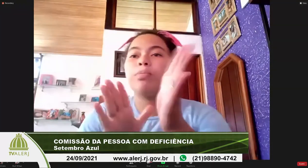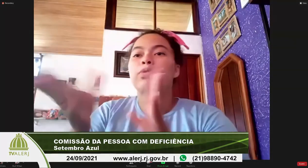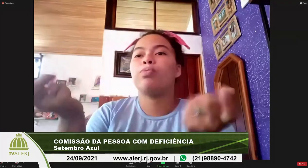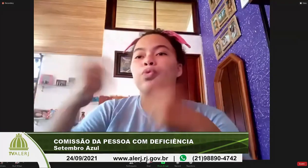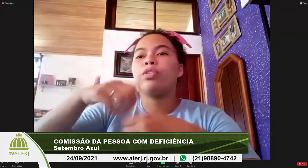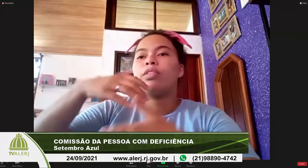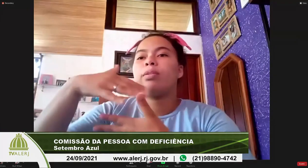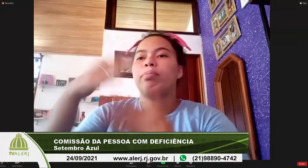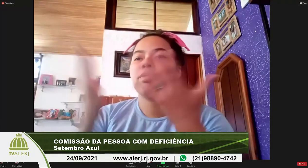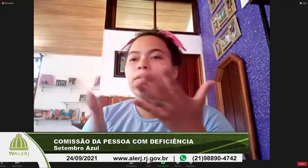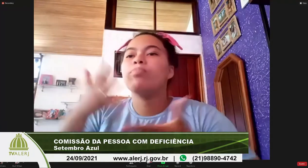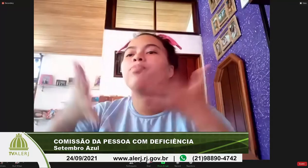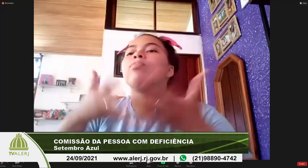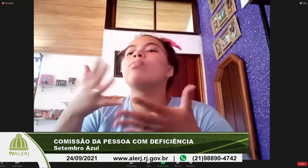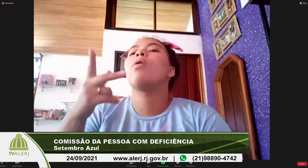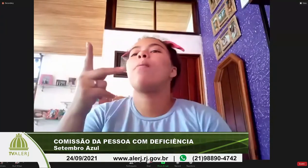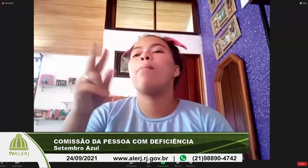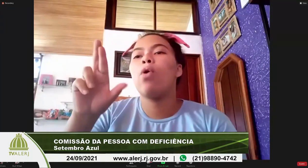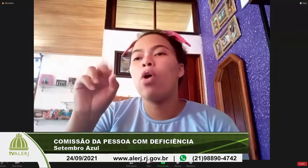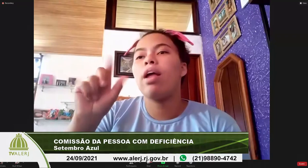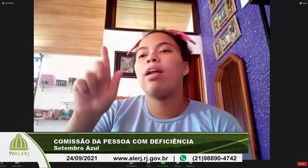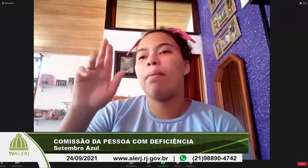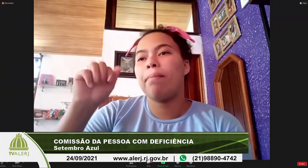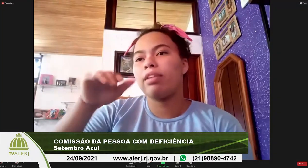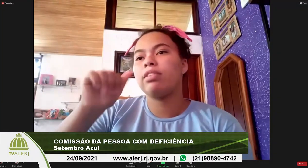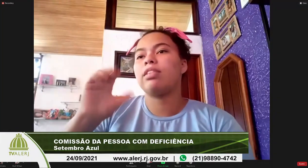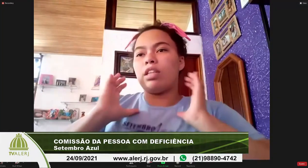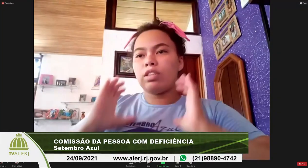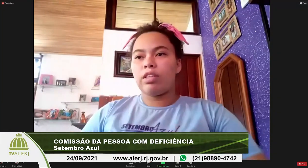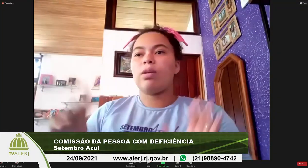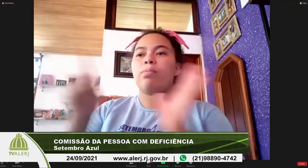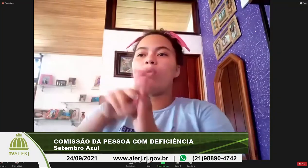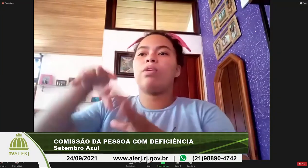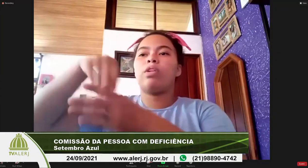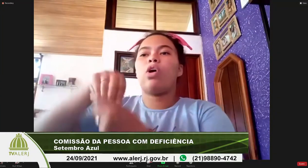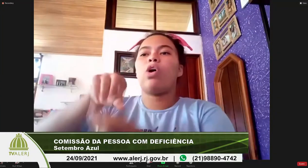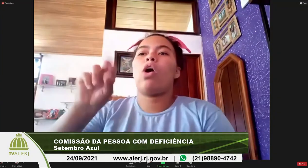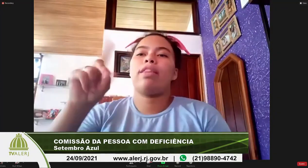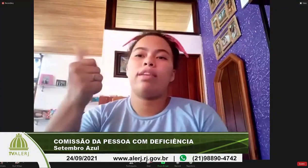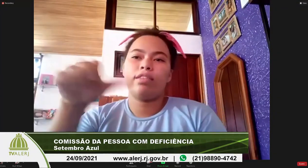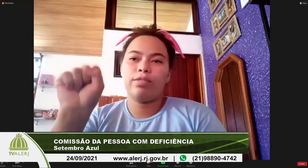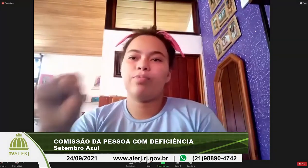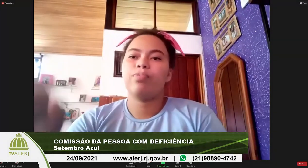libras e programa programa perdão cidadania sobre as rodas